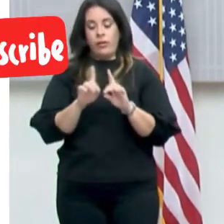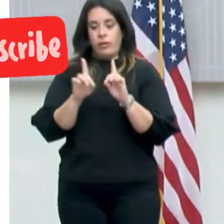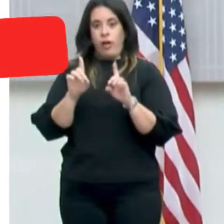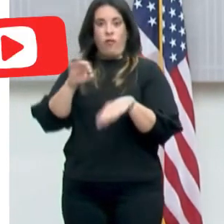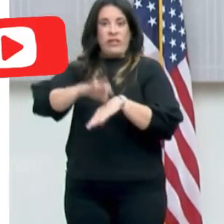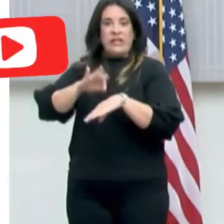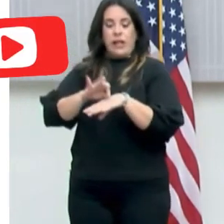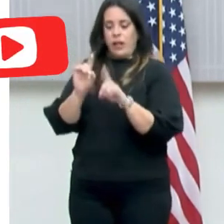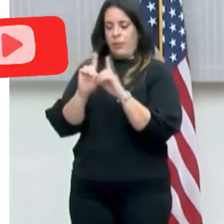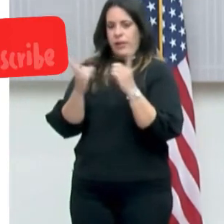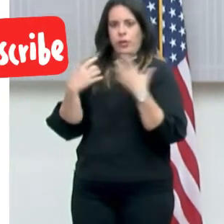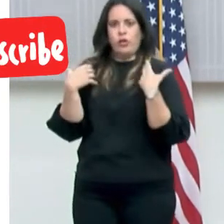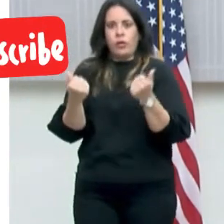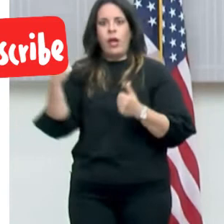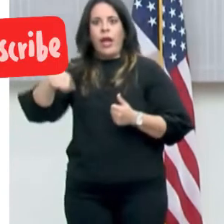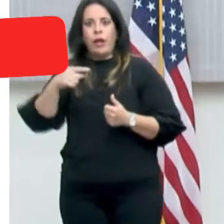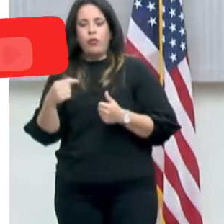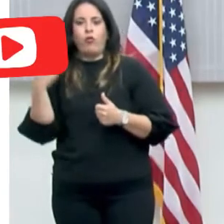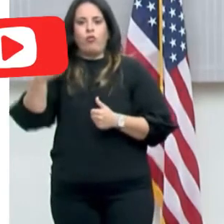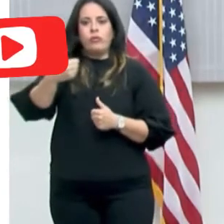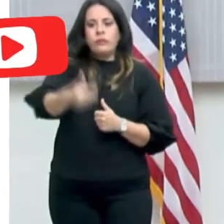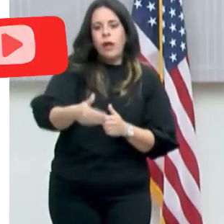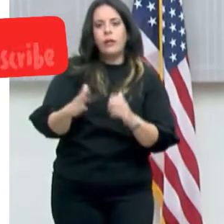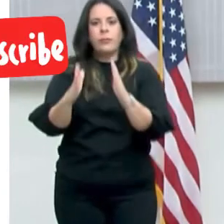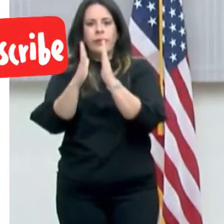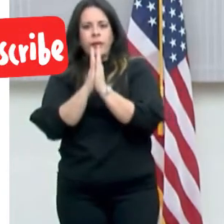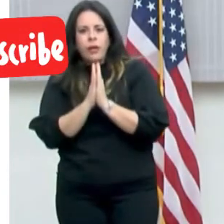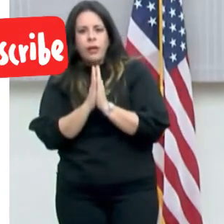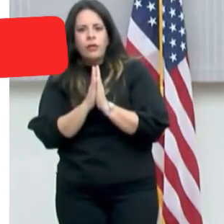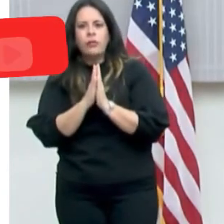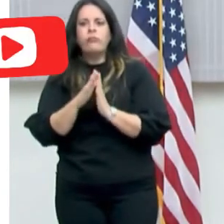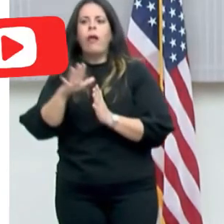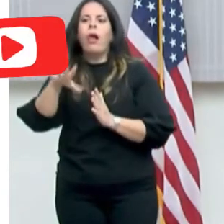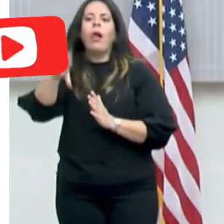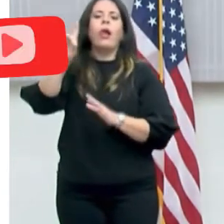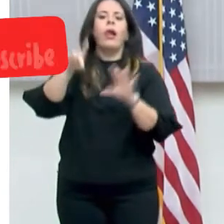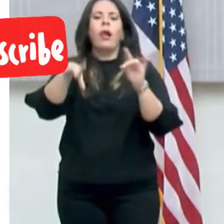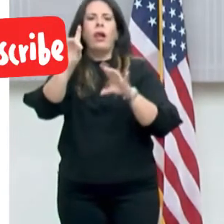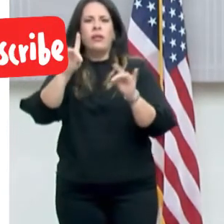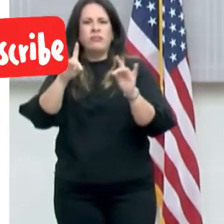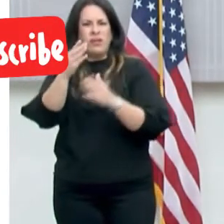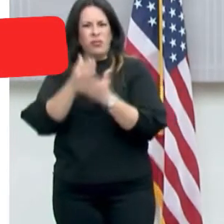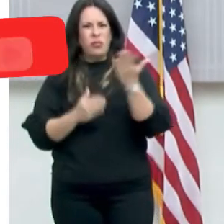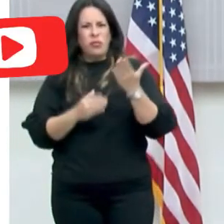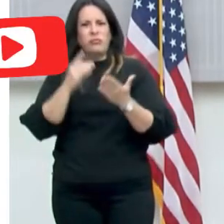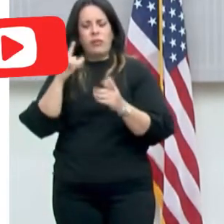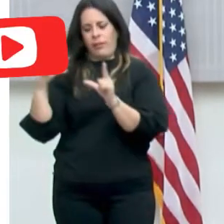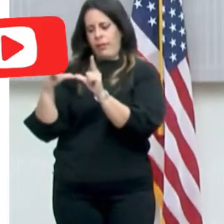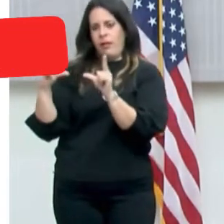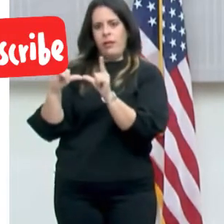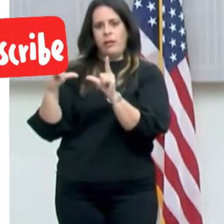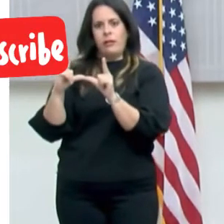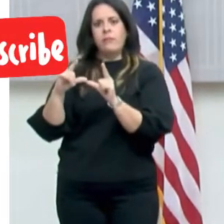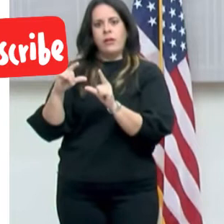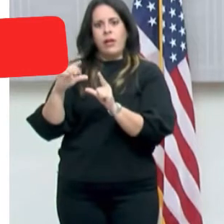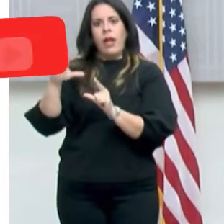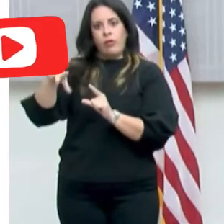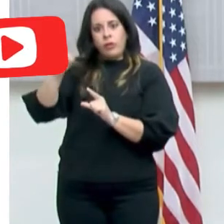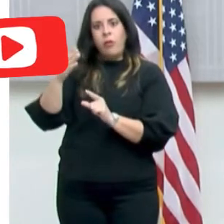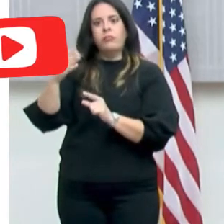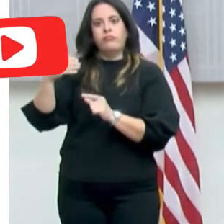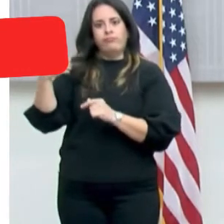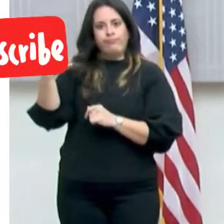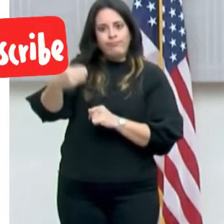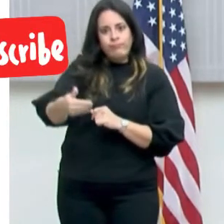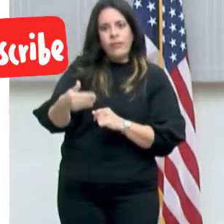Salud están constantemente en actividades en donde se están pidiendo aleatoriamente las tarjetas y ellos han encontrado varios casos